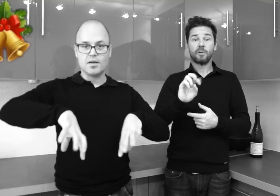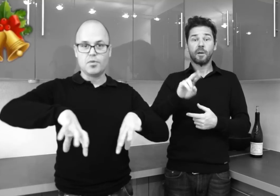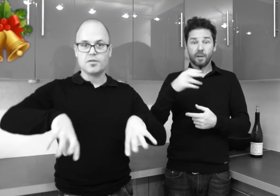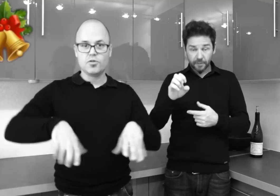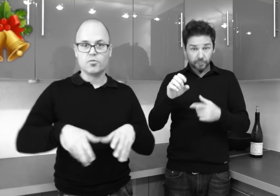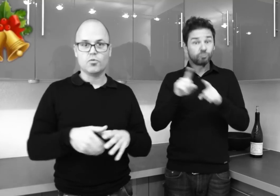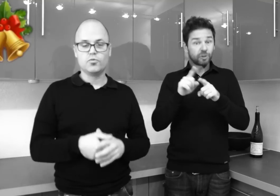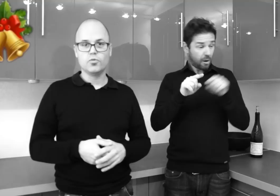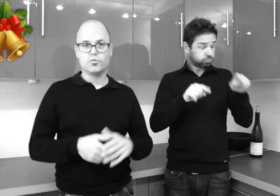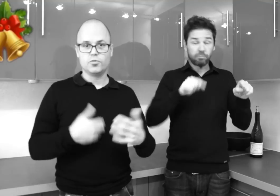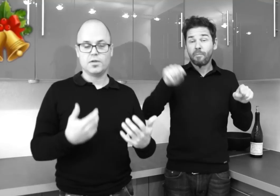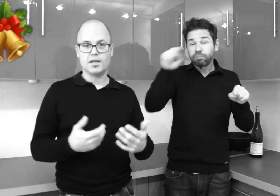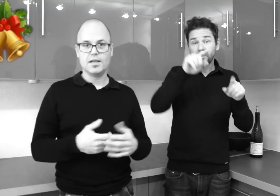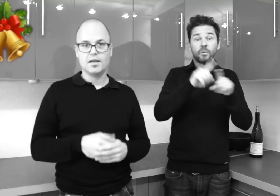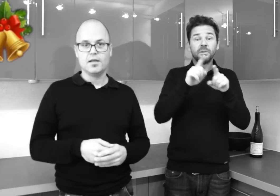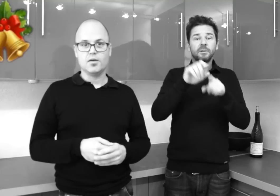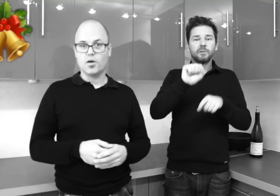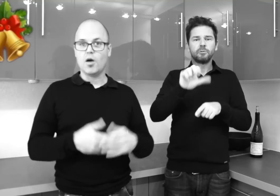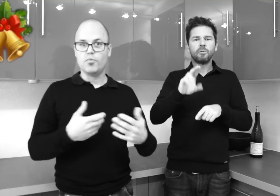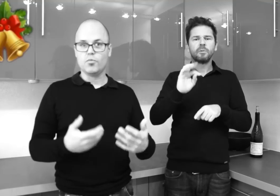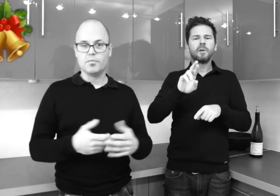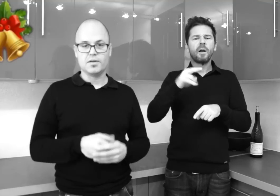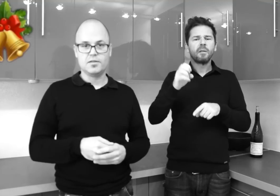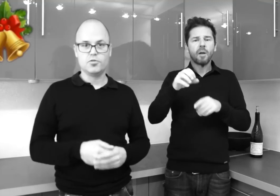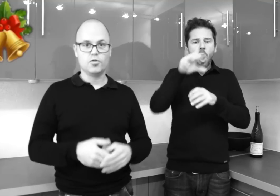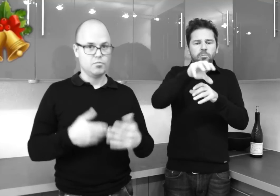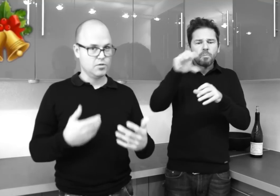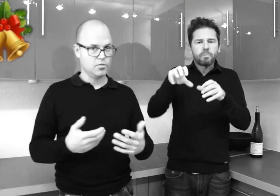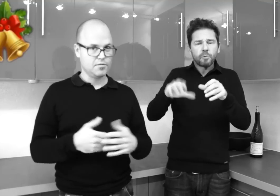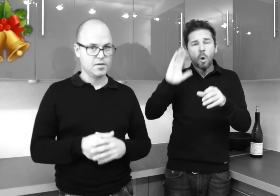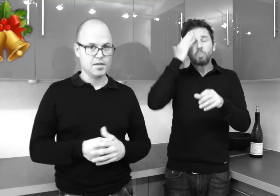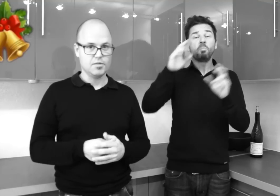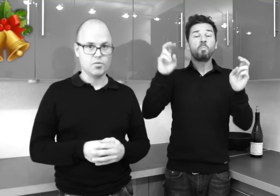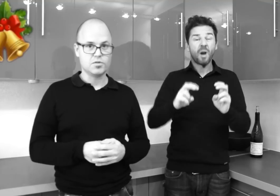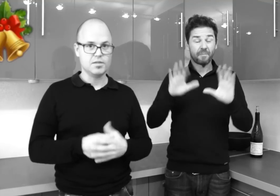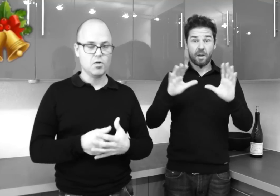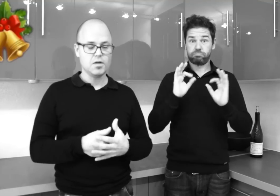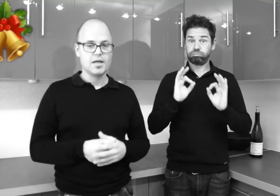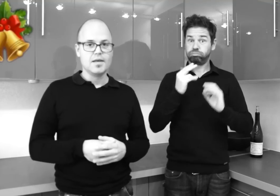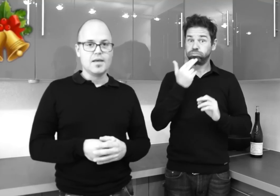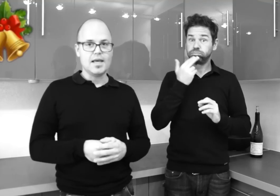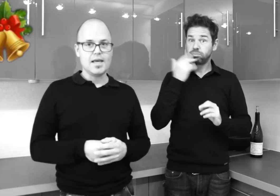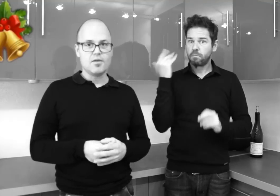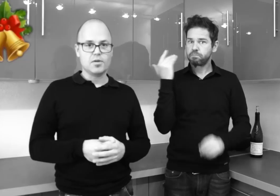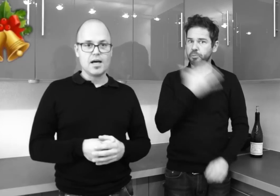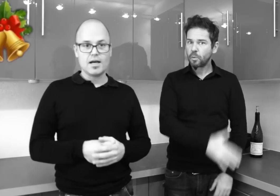appellations autour du Sauternet, un peu moins prestigieux, mais tout à fait aussi bons. Et on a,